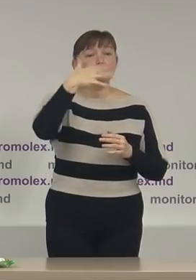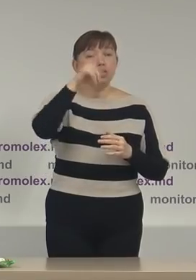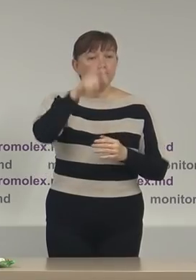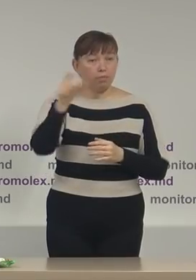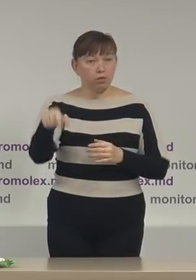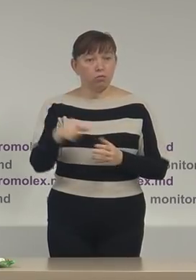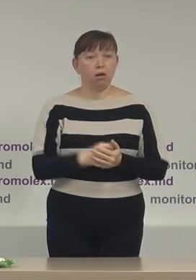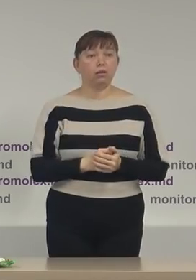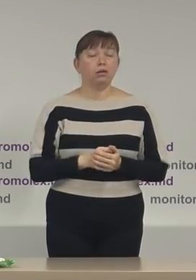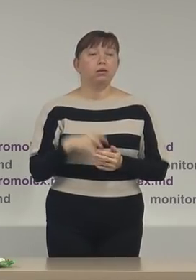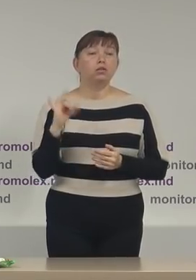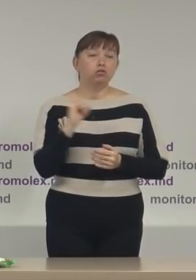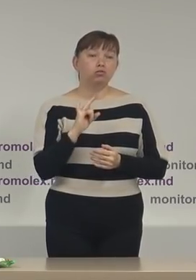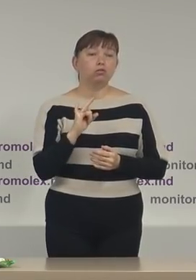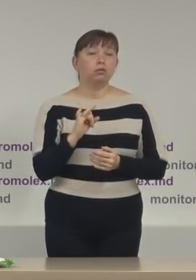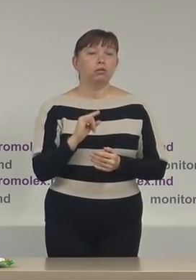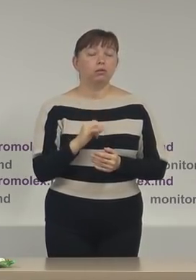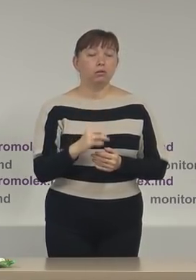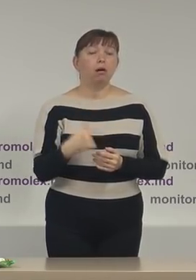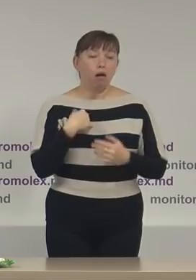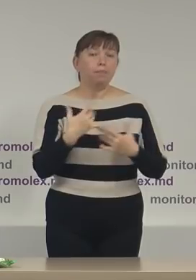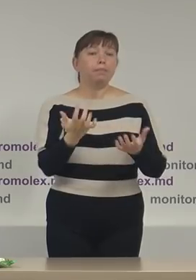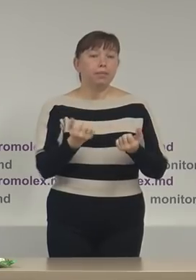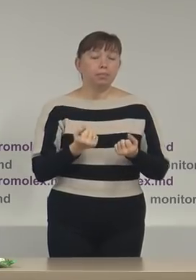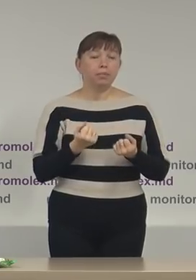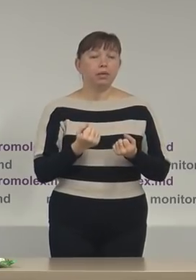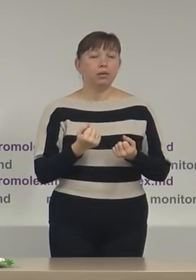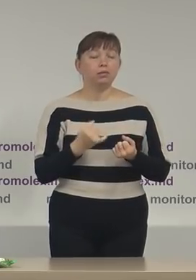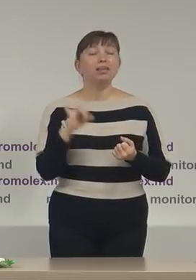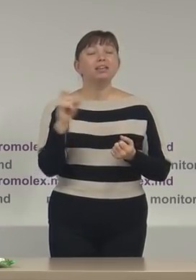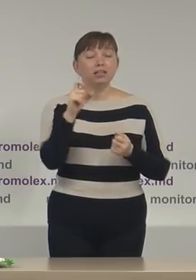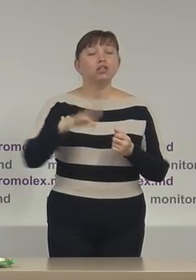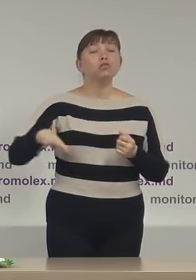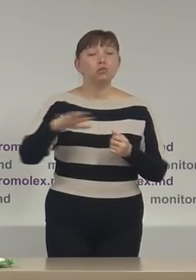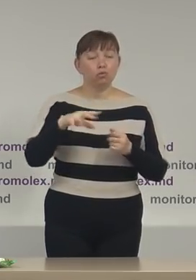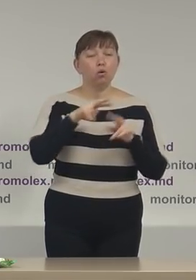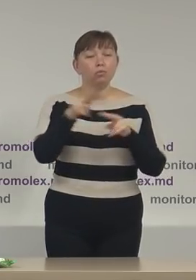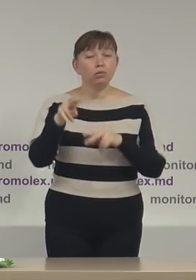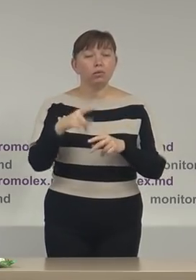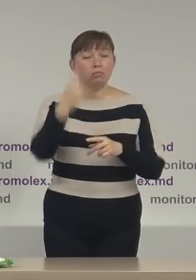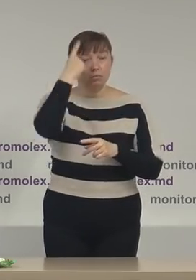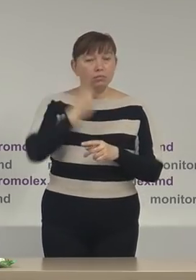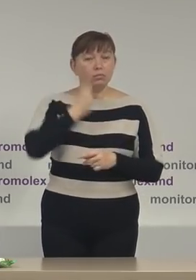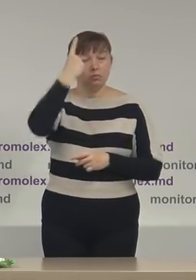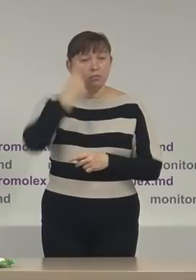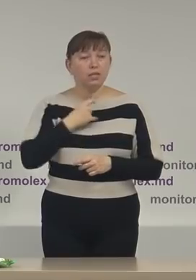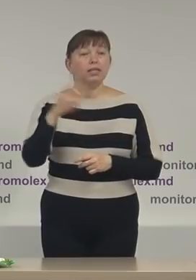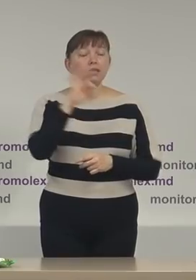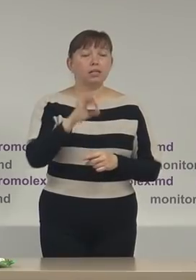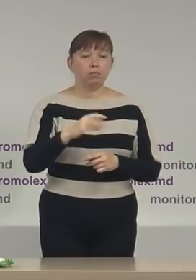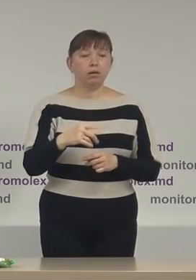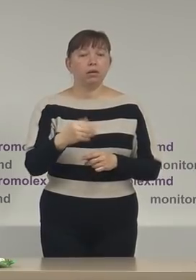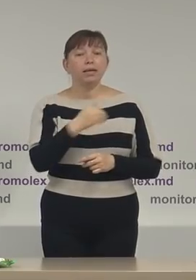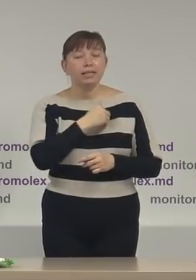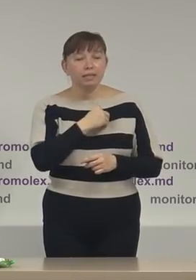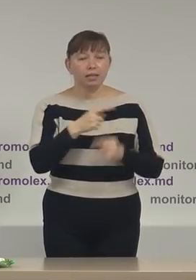și am primit din teritoriul observatorii noștri semnale despre intenție